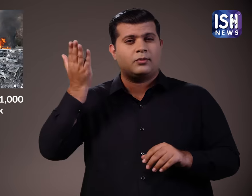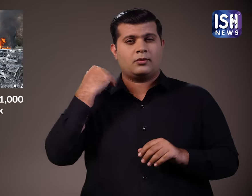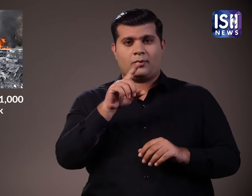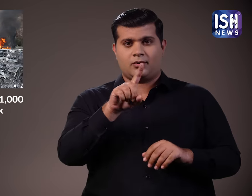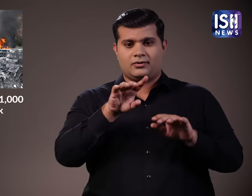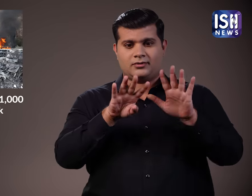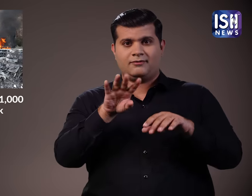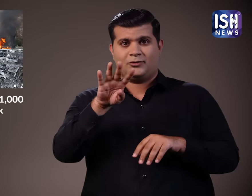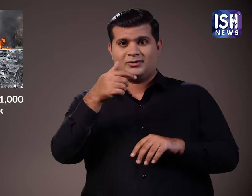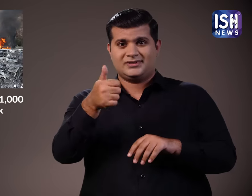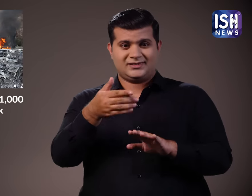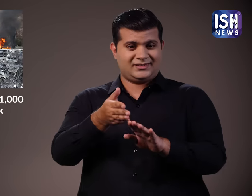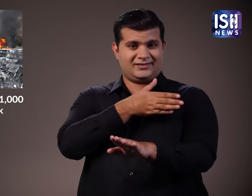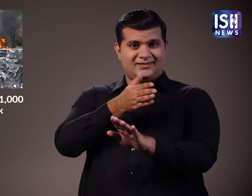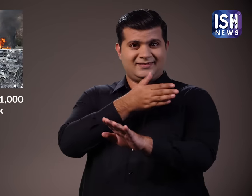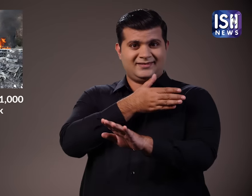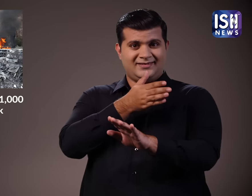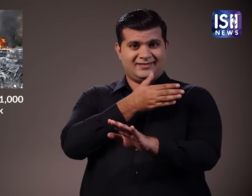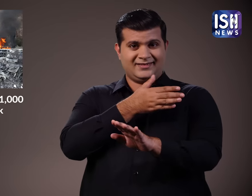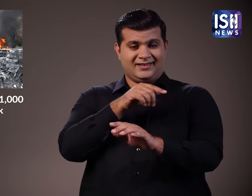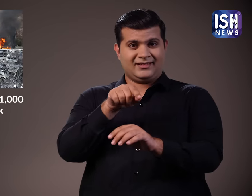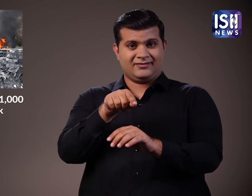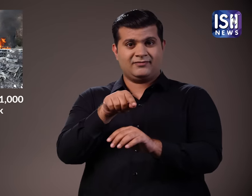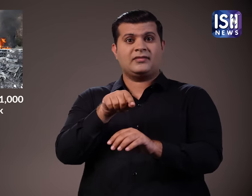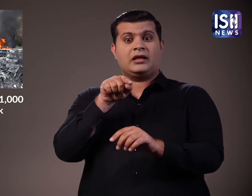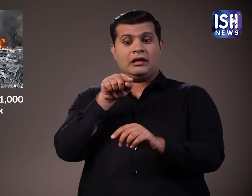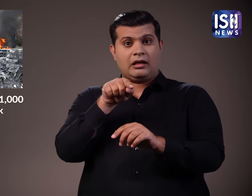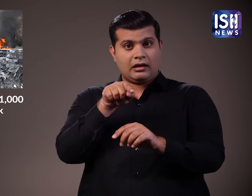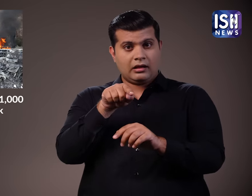1946 से पहले संबूर्ण भूमी फिलिस्तीन की थी